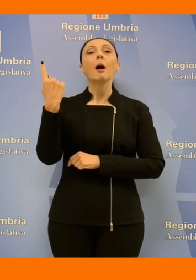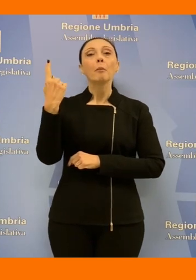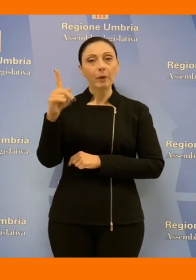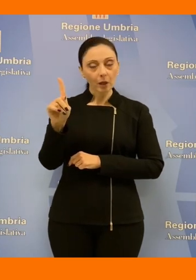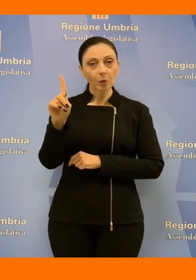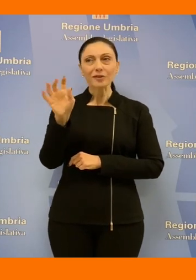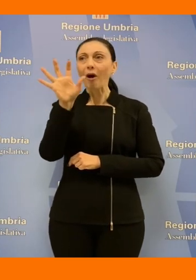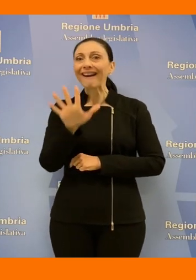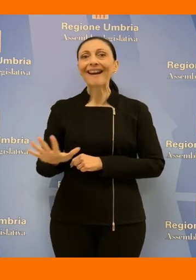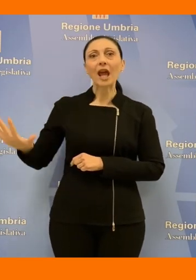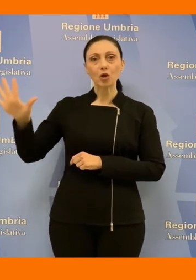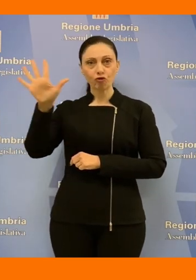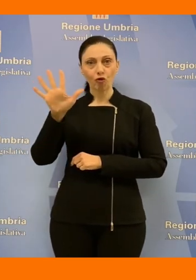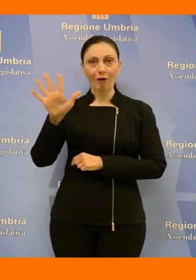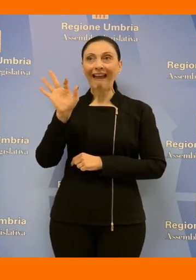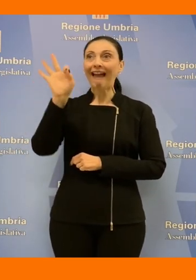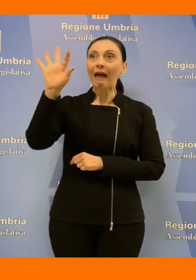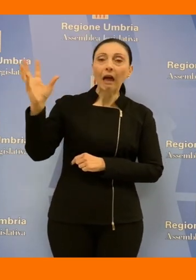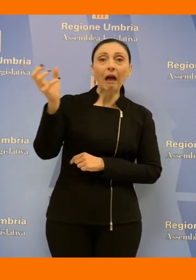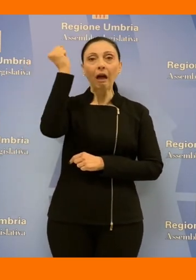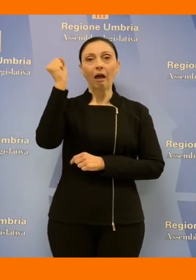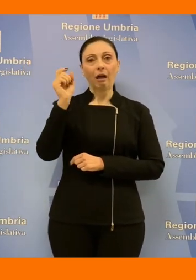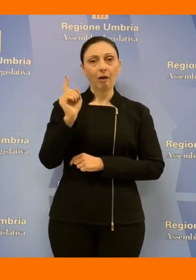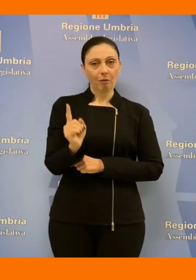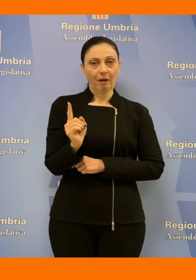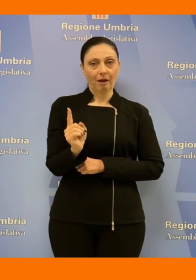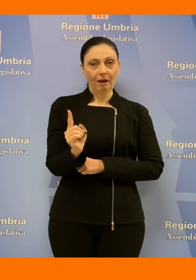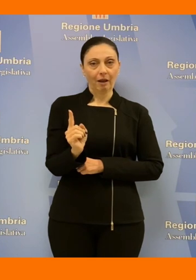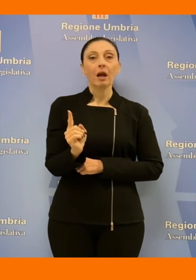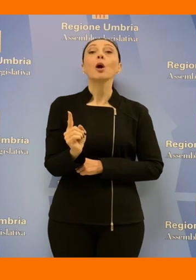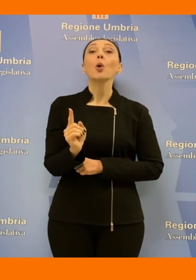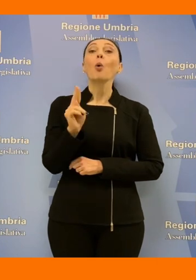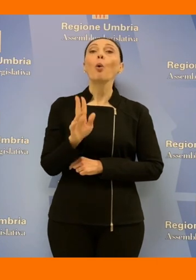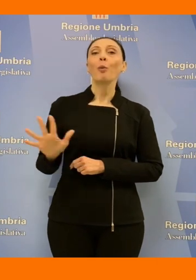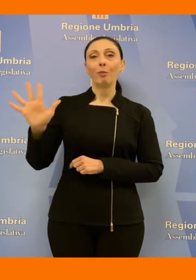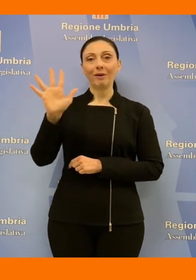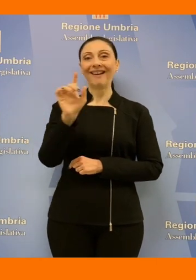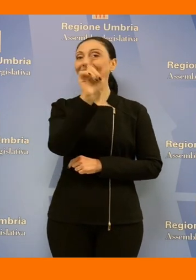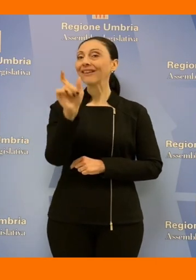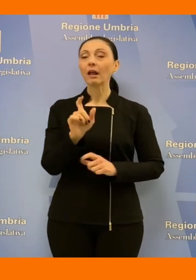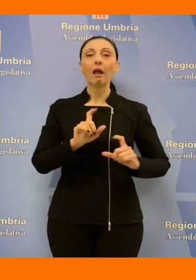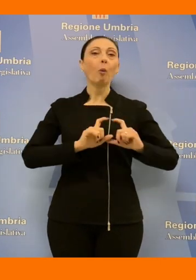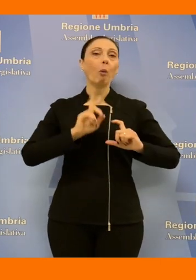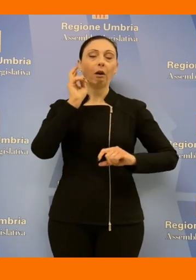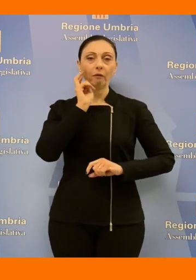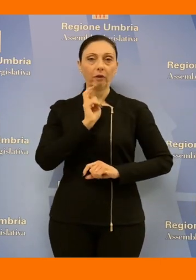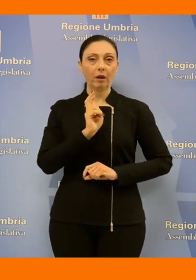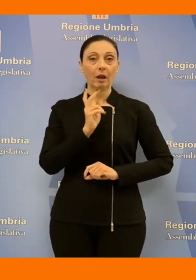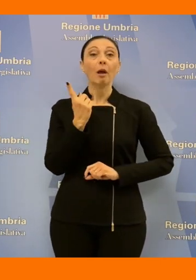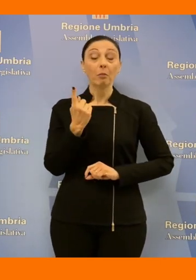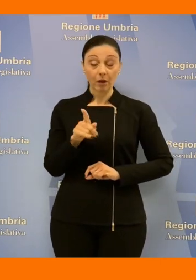nostra regione una regione come l'Umbria cuore verde d'Italia deve avere anche nella gestione dei rifiuti e